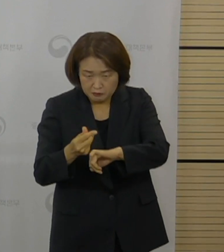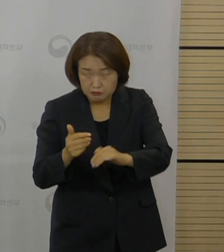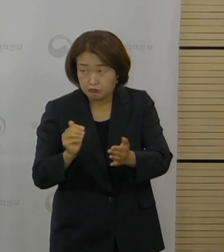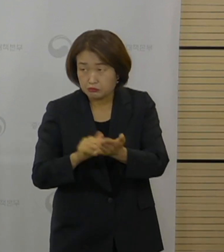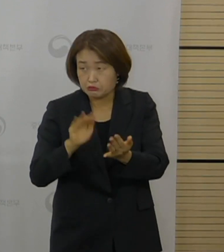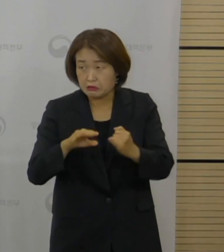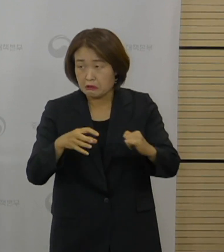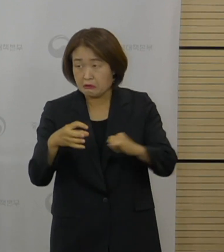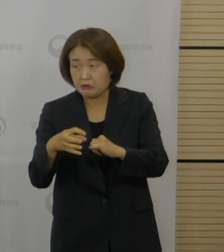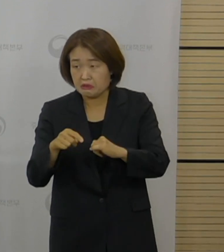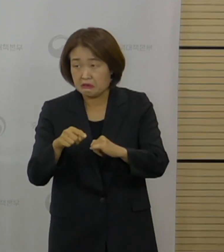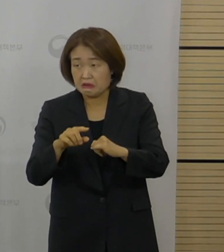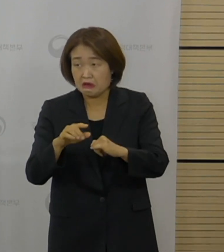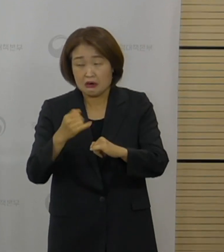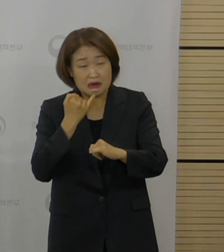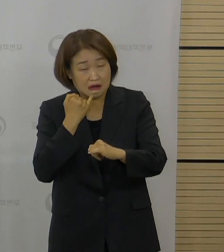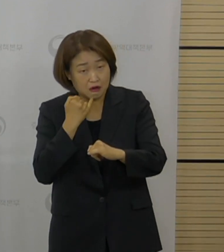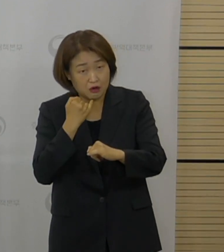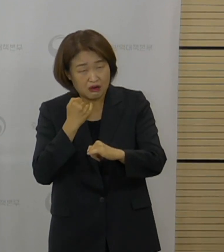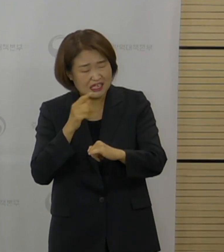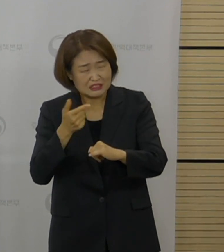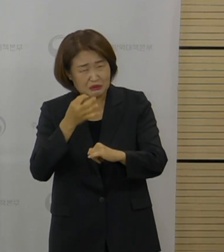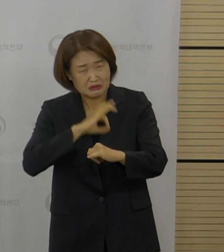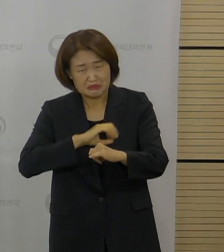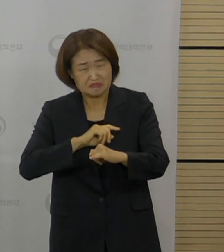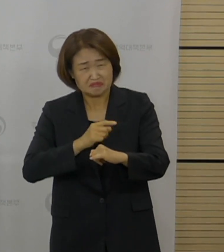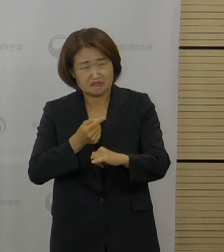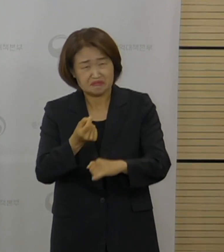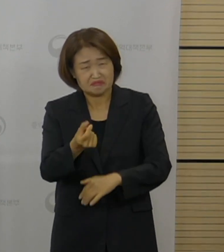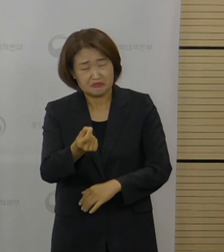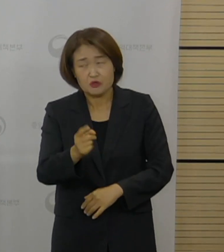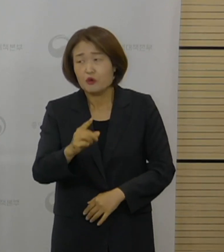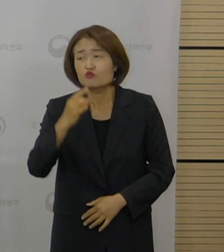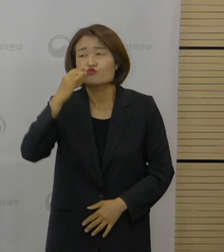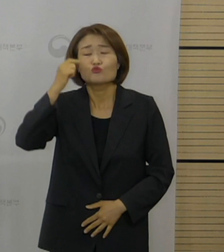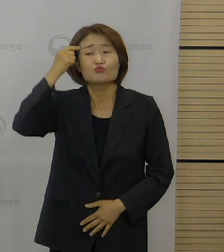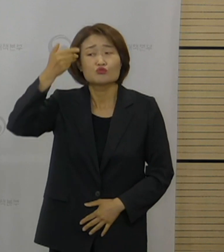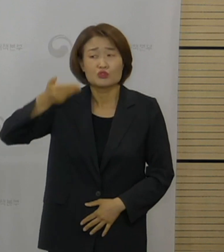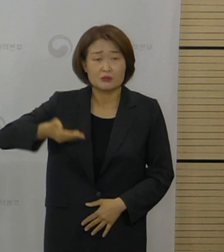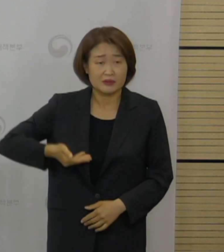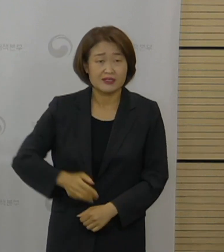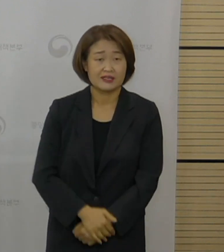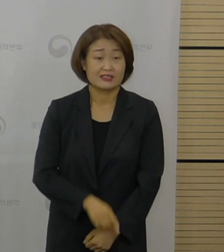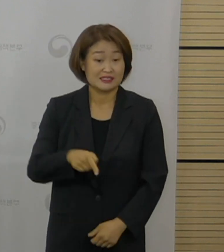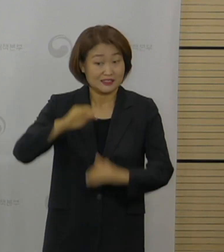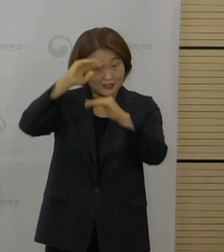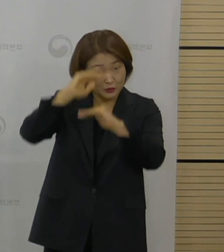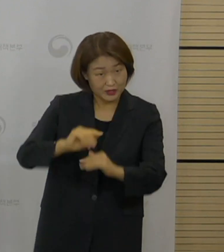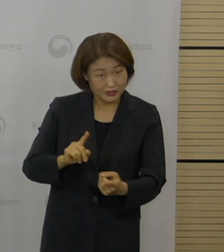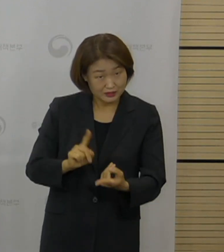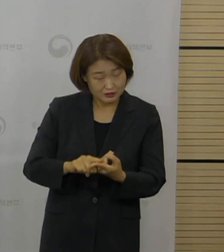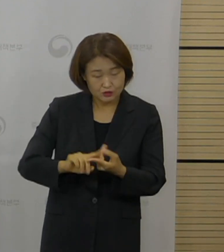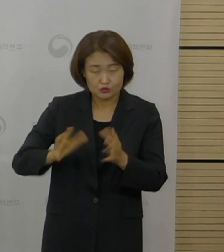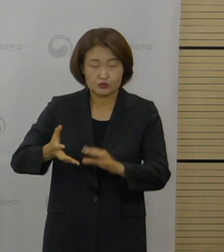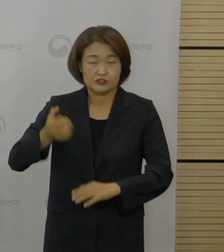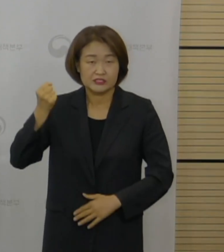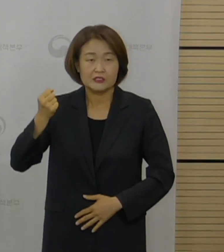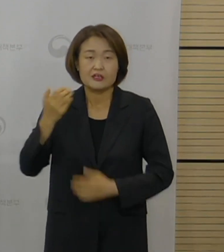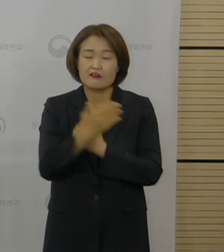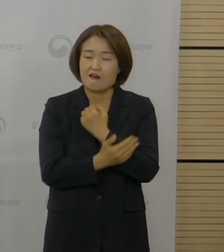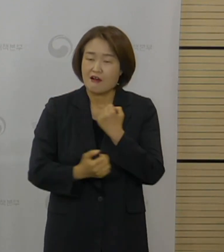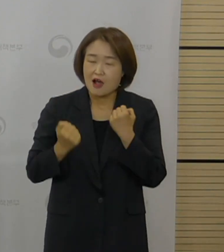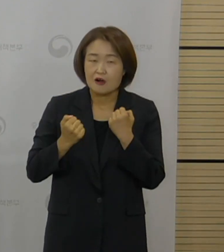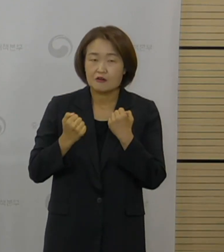또 어떤 수치가 나왔는지 등 자세한 설명을 해달라고 했습니다. 해당 내용은 국립보건연구원에 좀